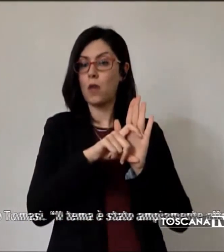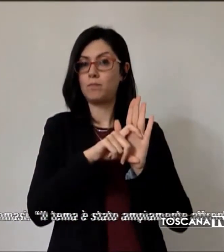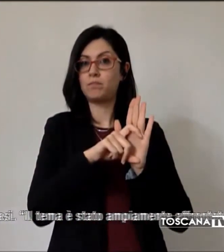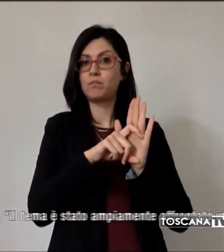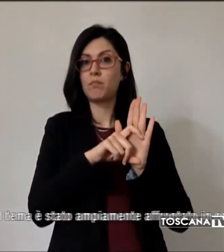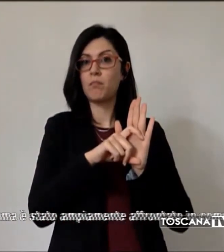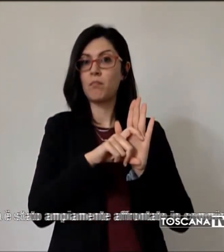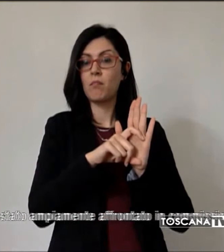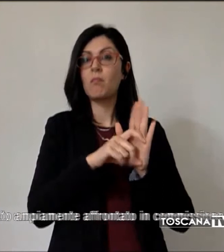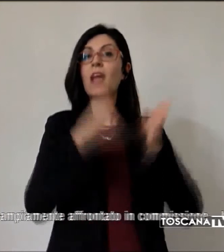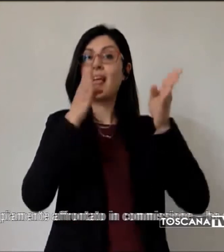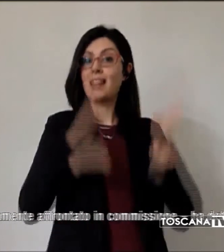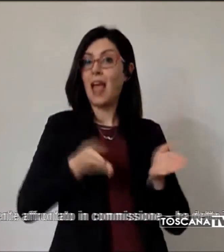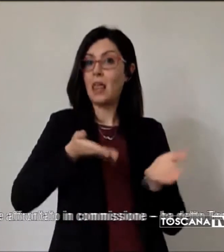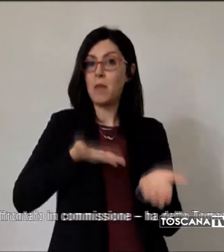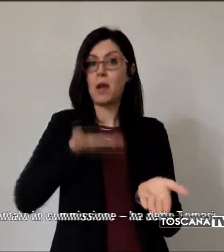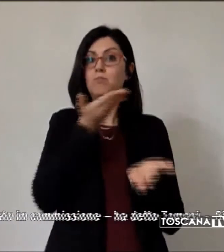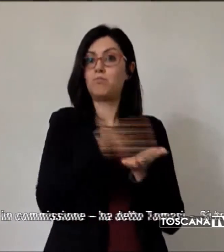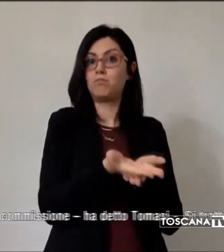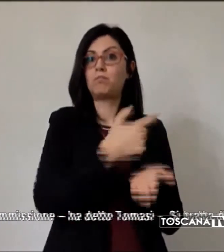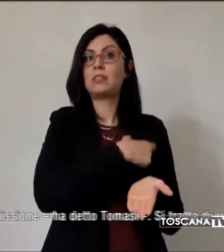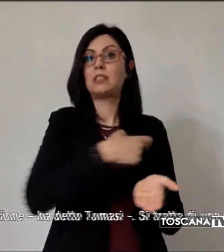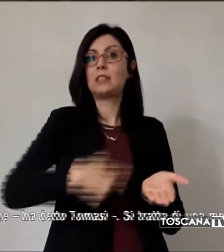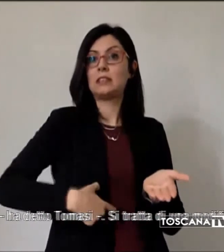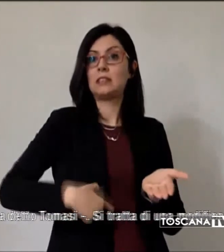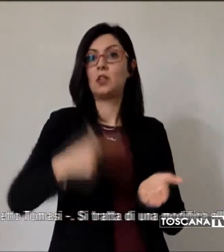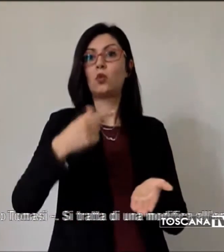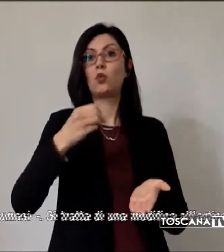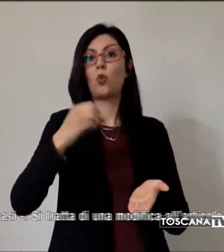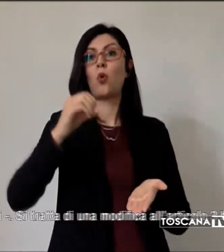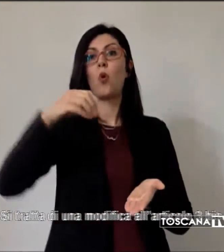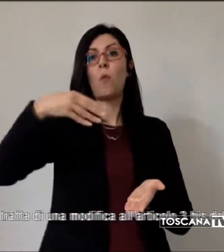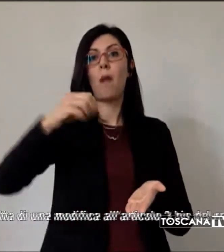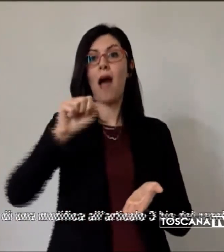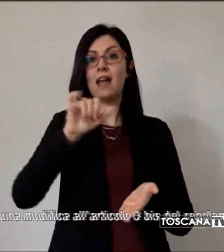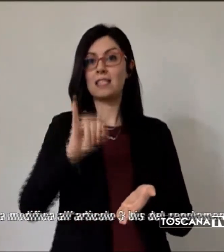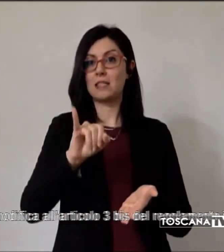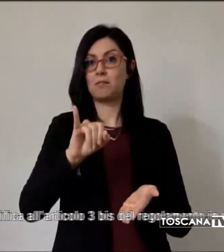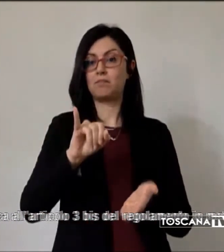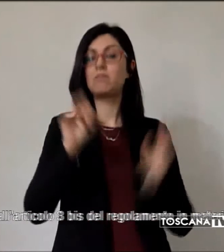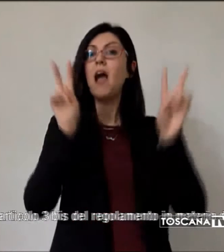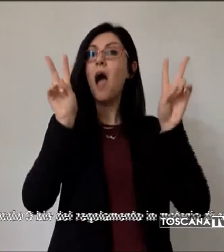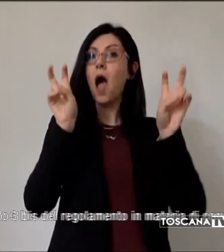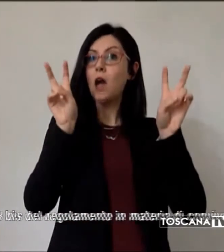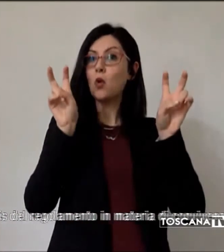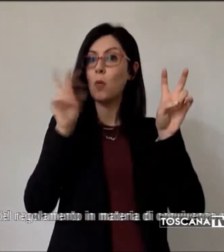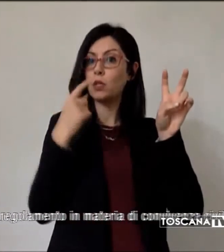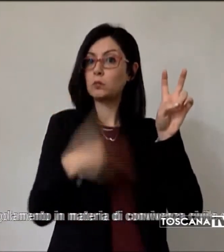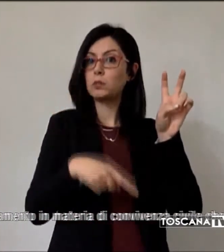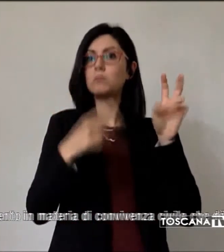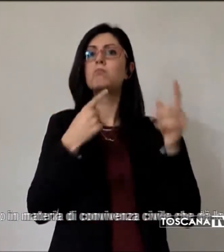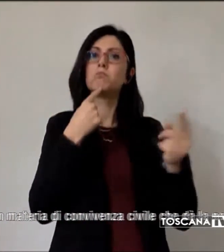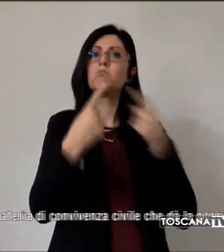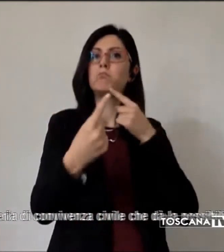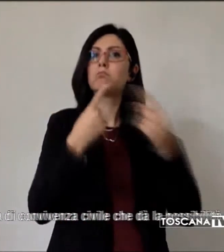presentata dal Sindaco Alessandro Tomasi. Il tema è stato ampiamente affrontato in commissione,